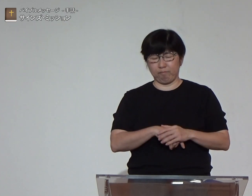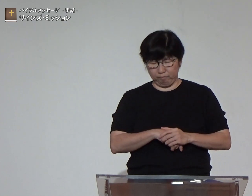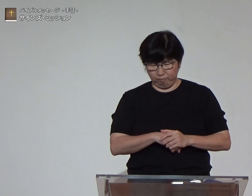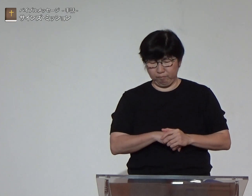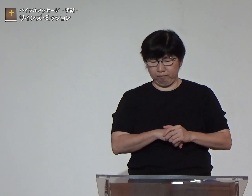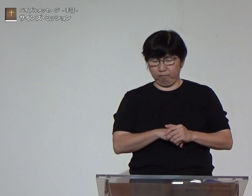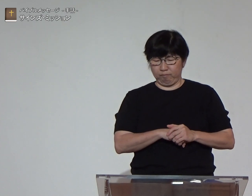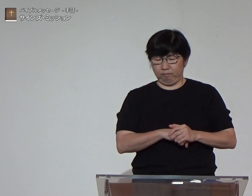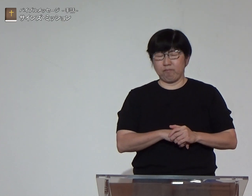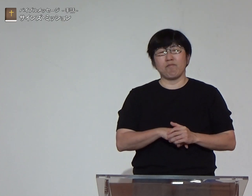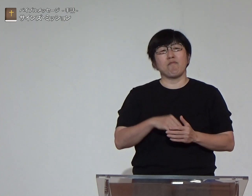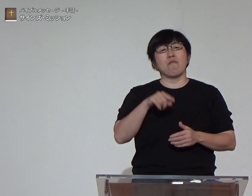それは違いますと